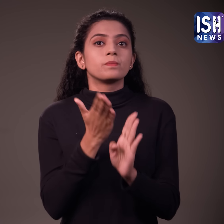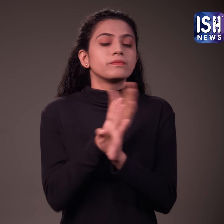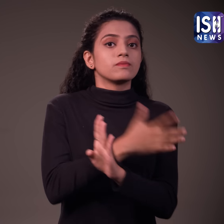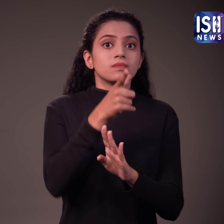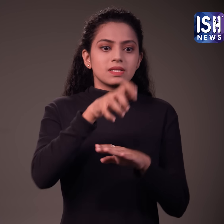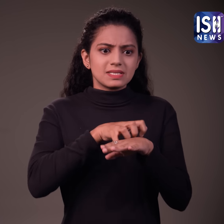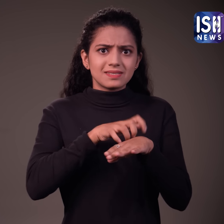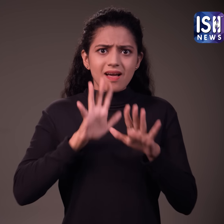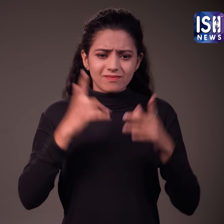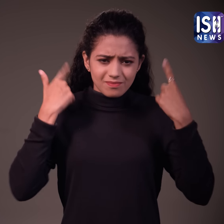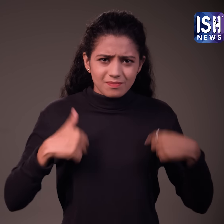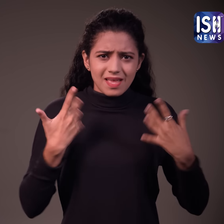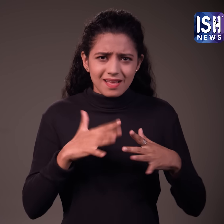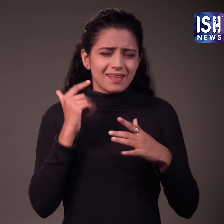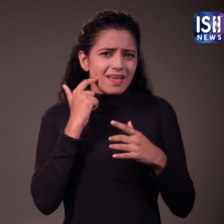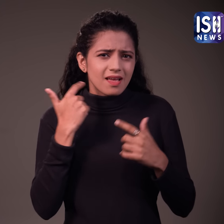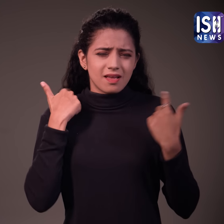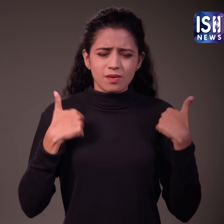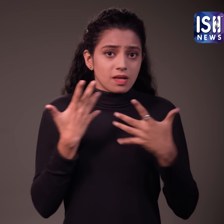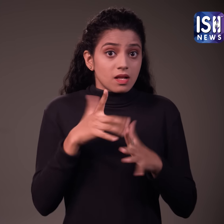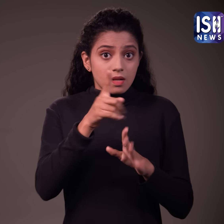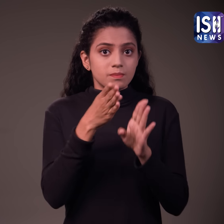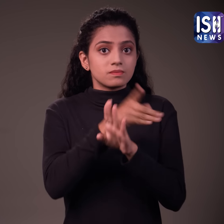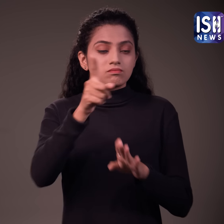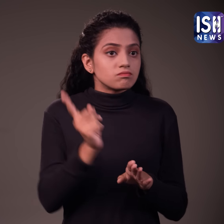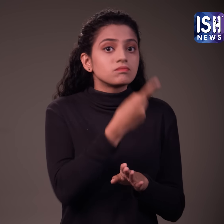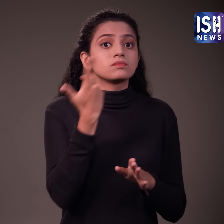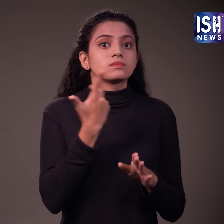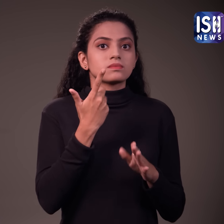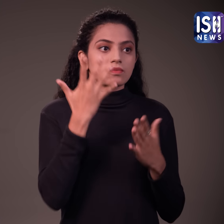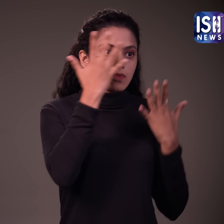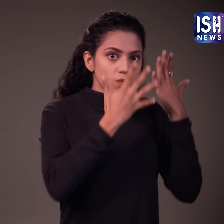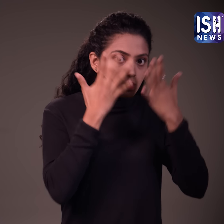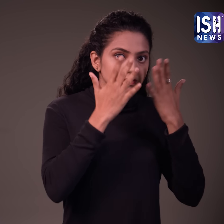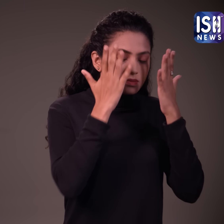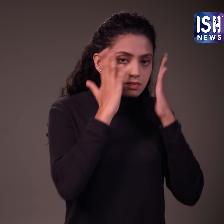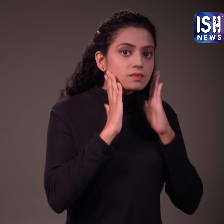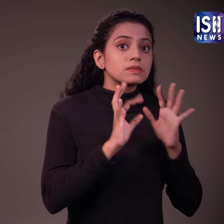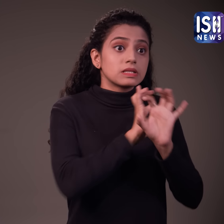आपको बस इतना करना है कि अपनी त्वचा के दाने को पानी से दो कर साफ कर ले